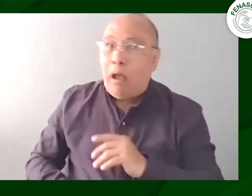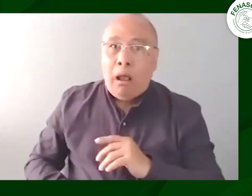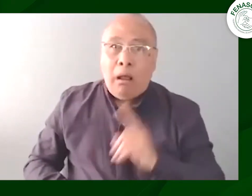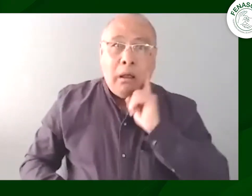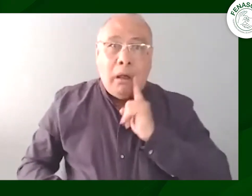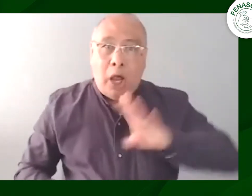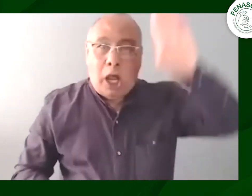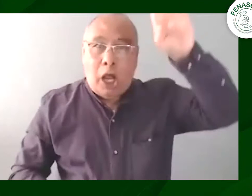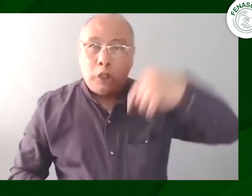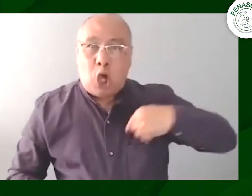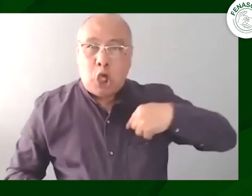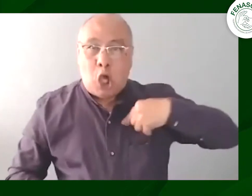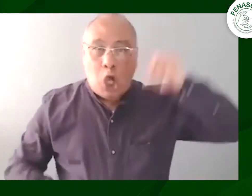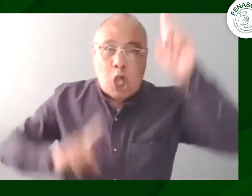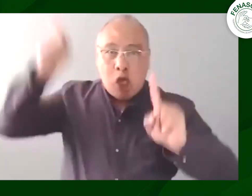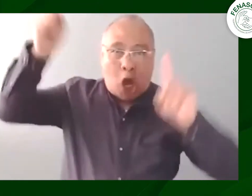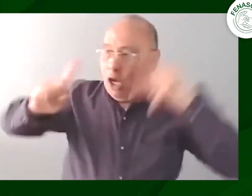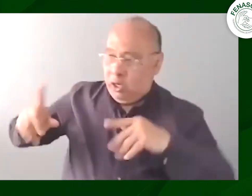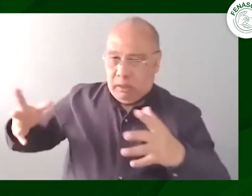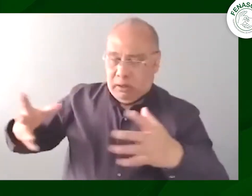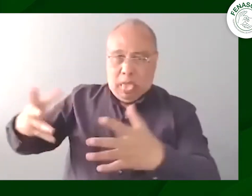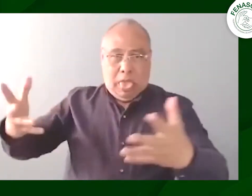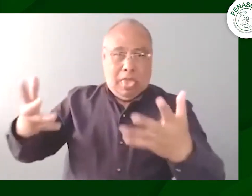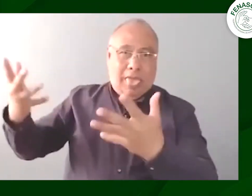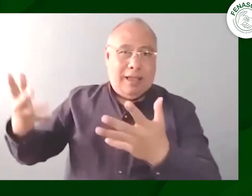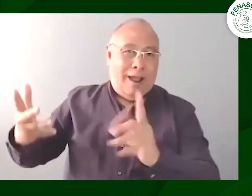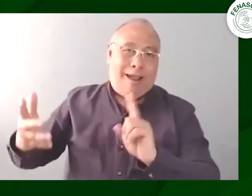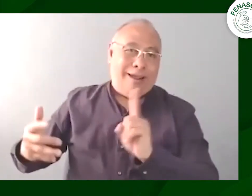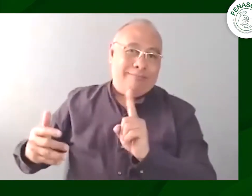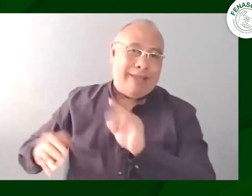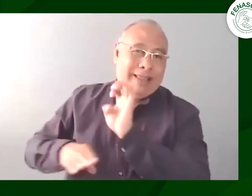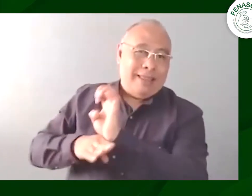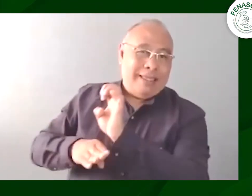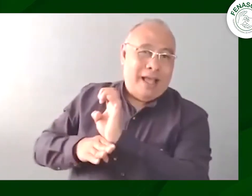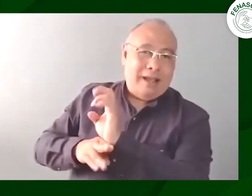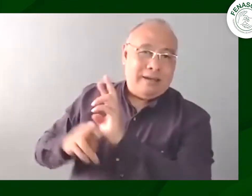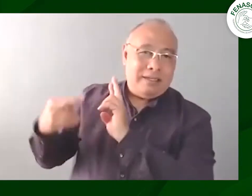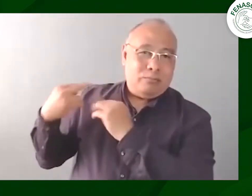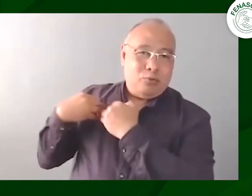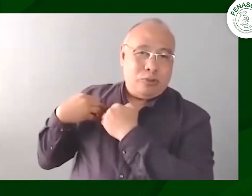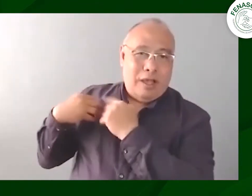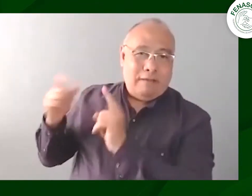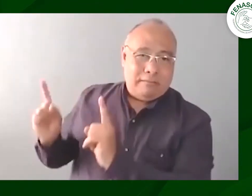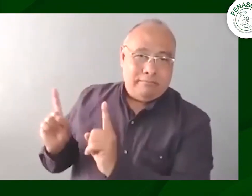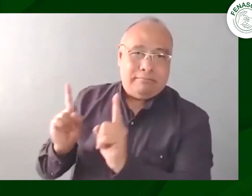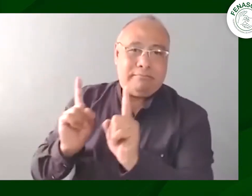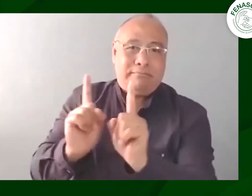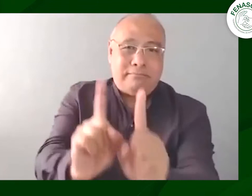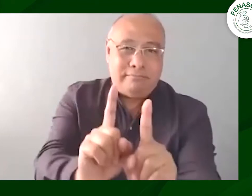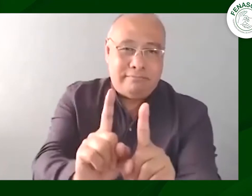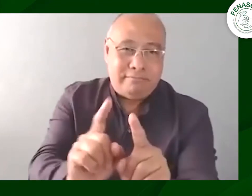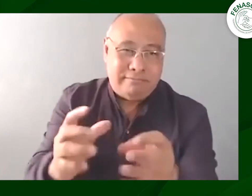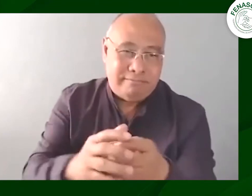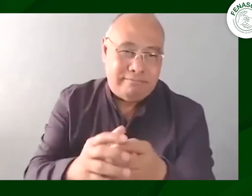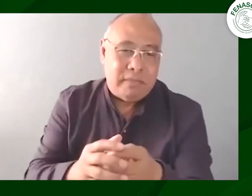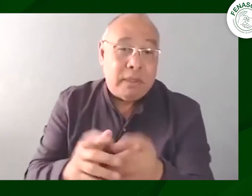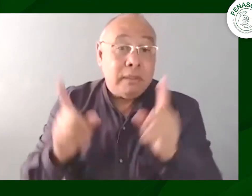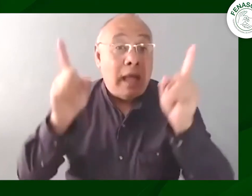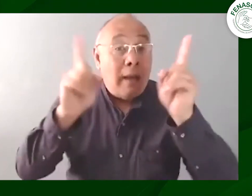detrás para poderlo lograr o por ejemplo que se diga que cualquier persona sorda podría subir en ese momento sino que son